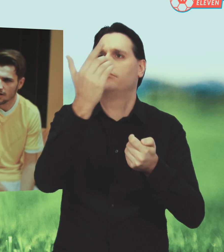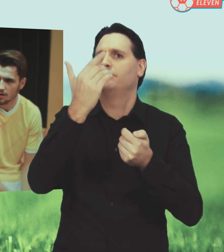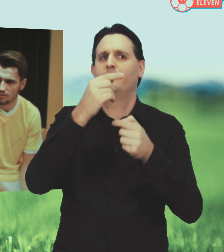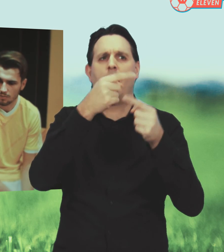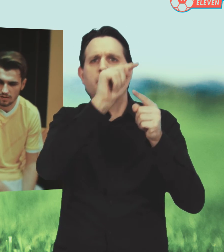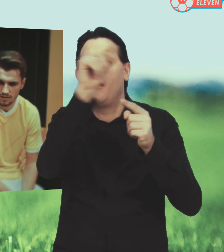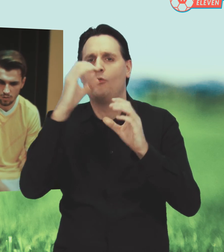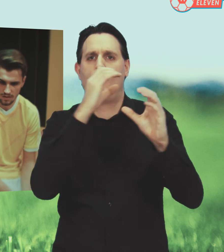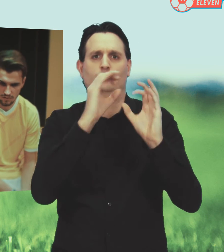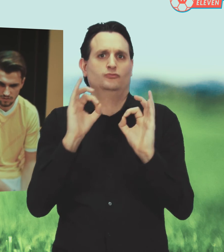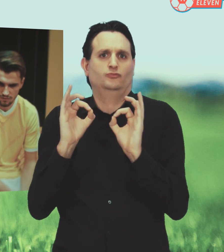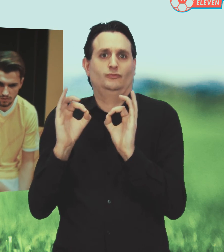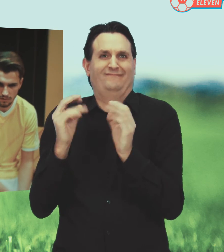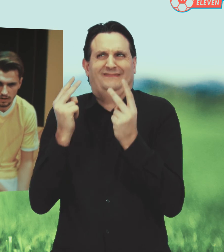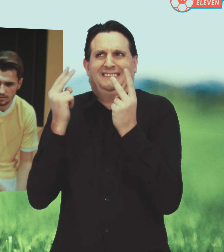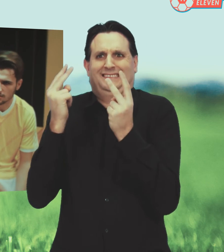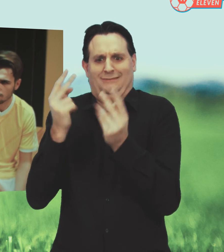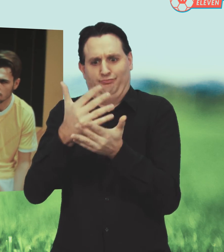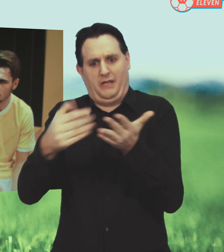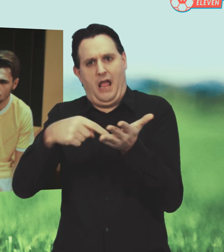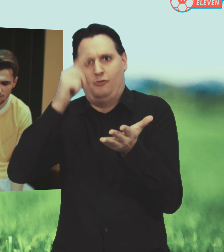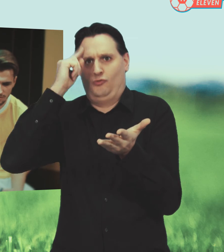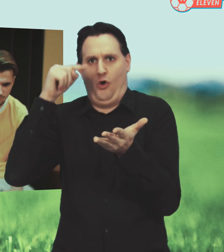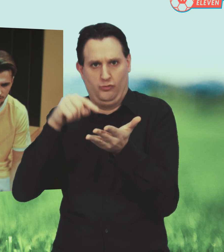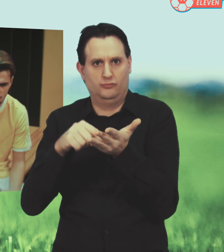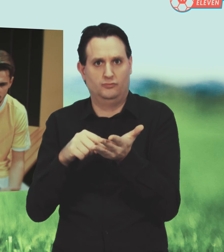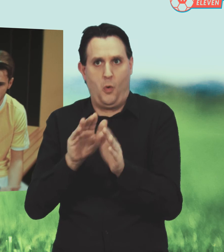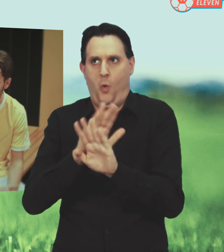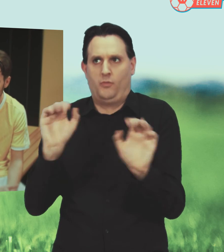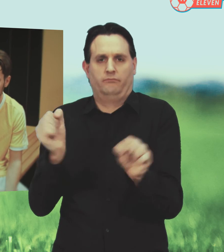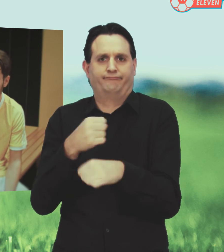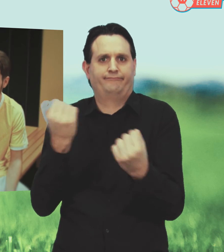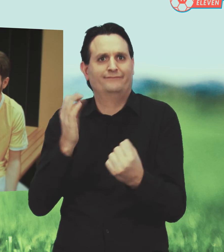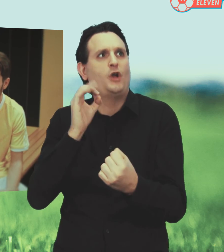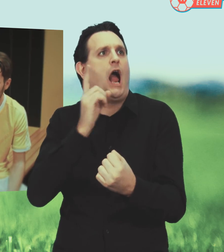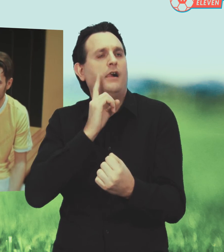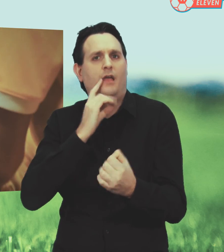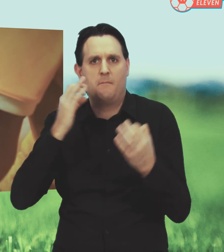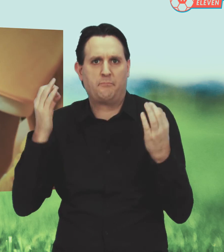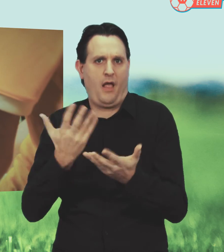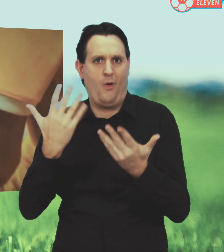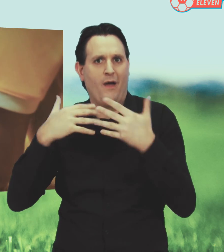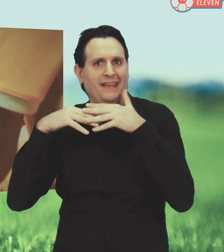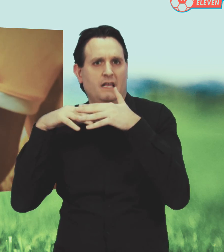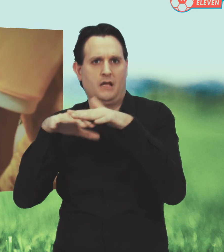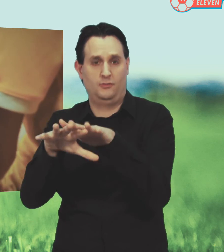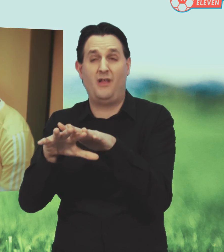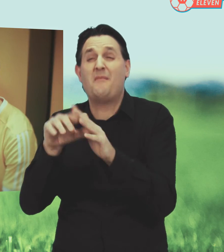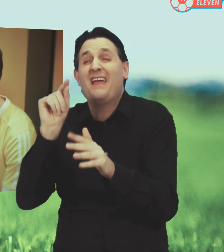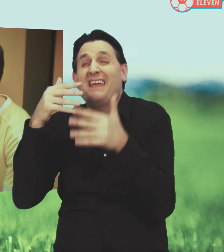Die Sprache ist halt auch sehr wichtig für den Alltag, weil ohne diese Sprache man echt nicht weiter. Integration heißt jetzt nicht so, dass man das